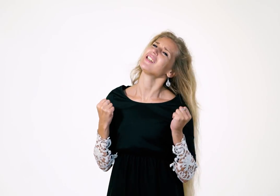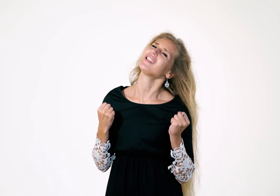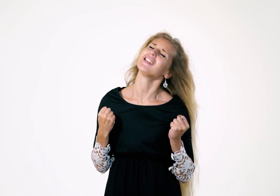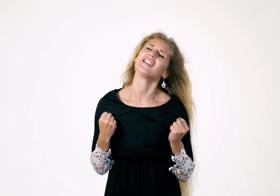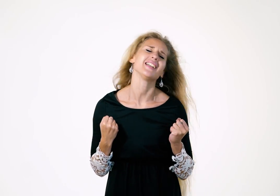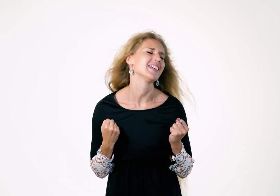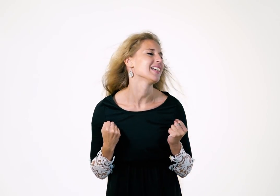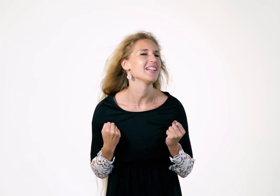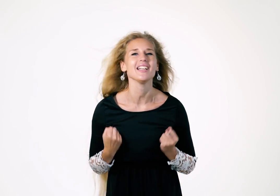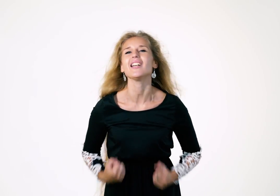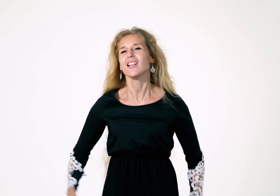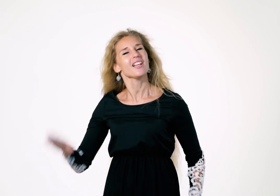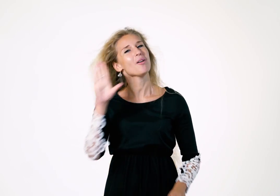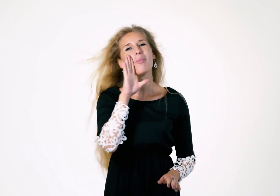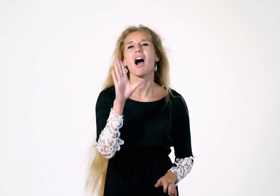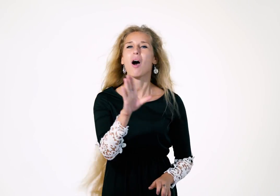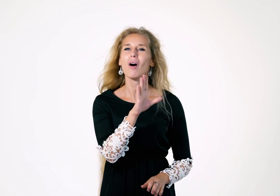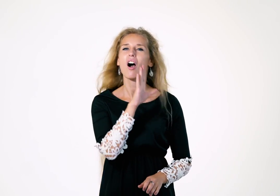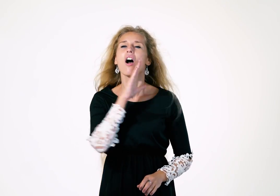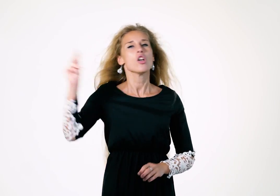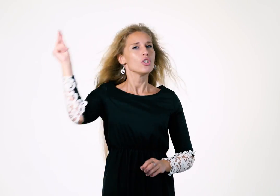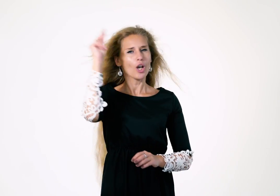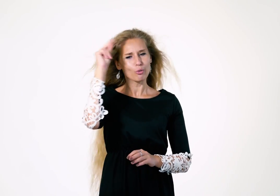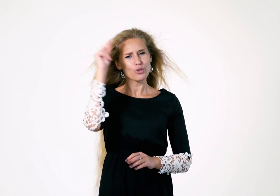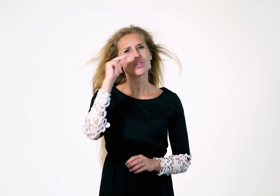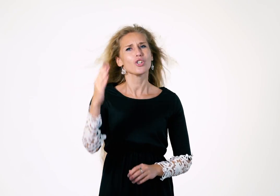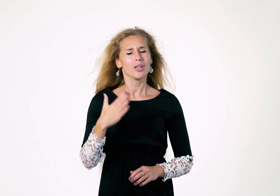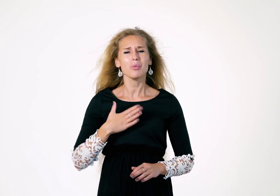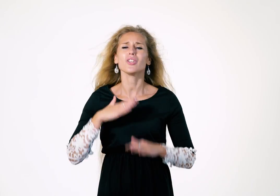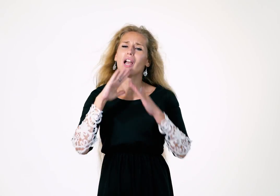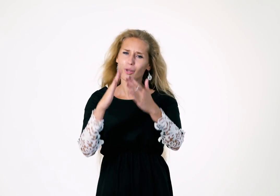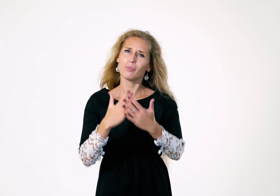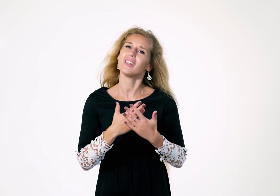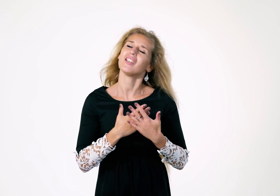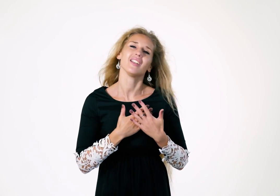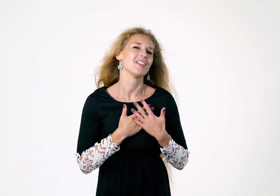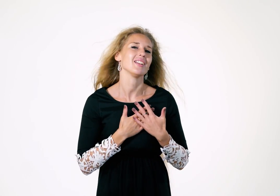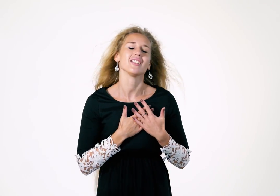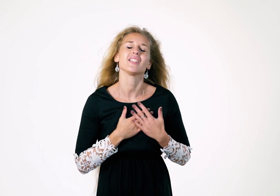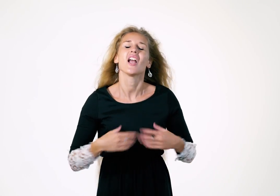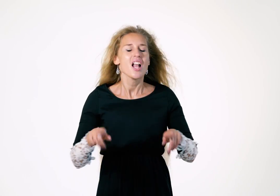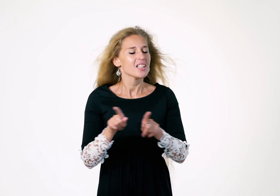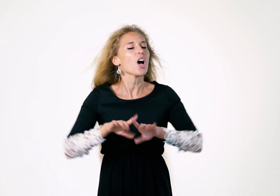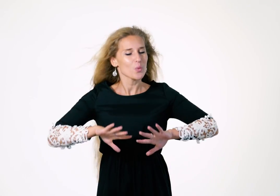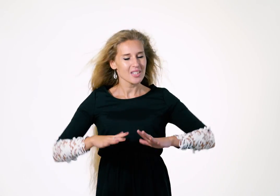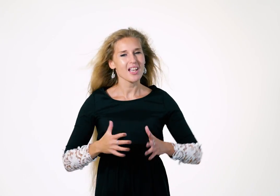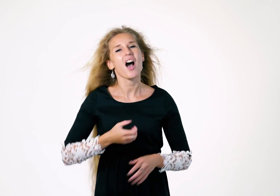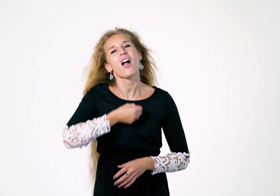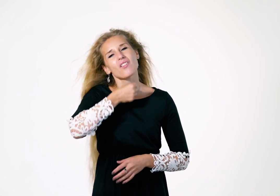Мама, научи меня любить Так устала